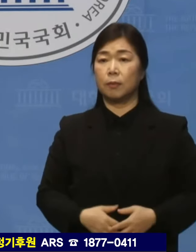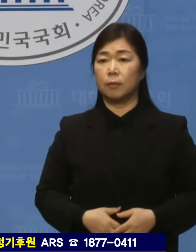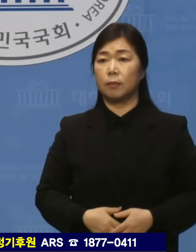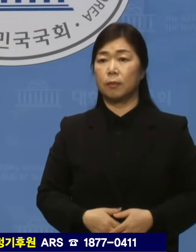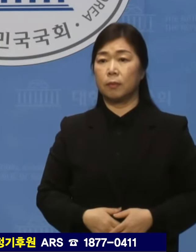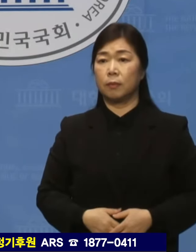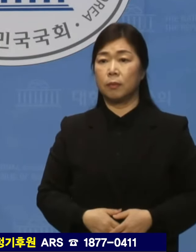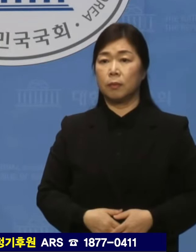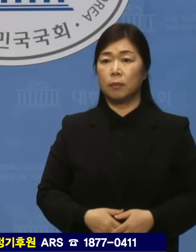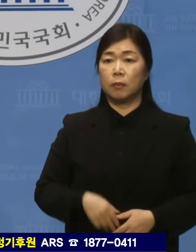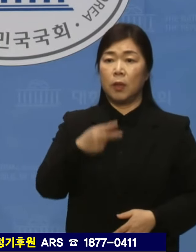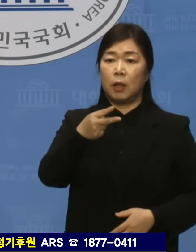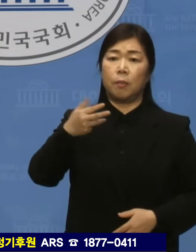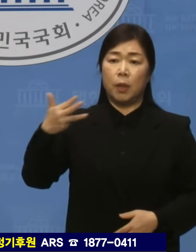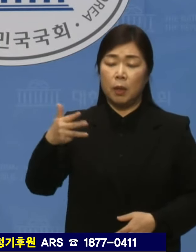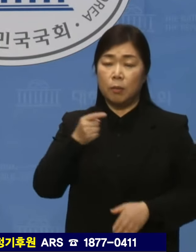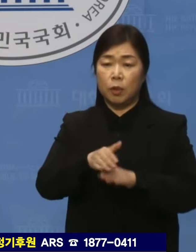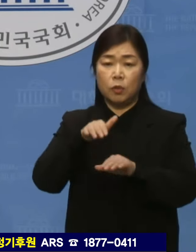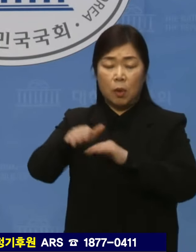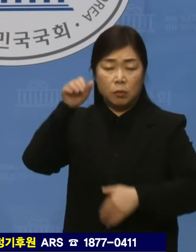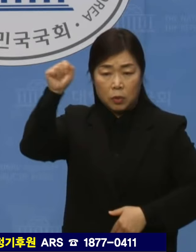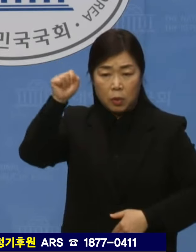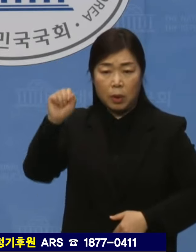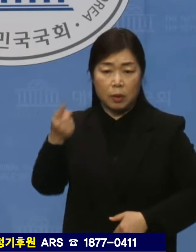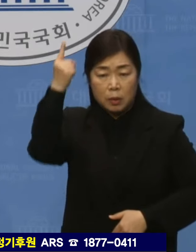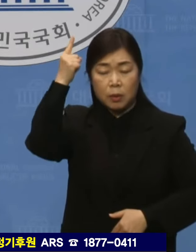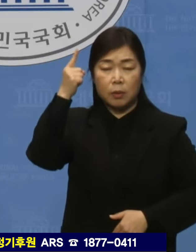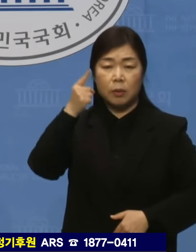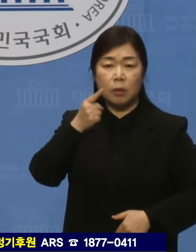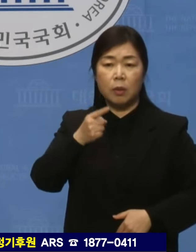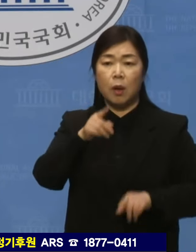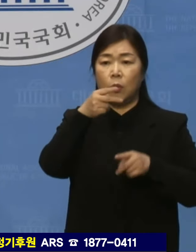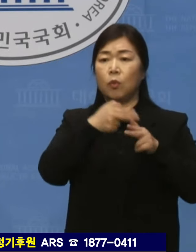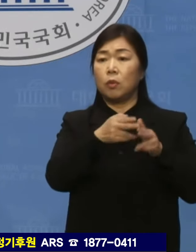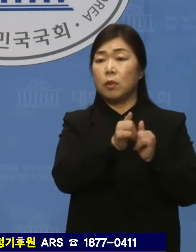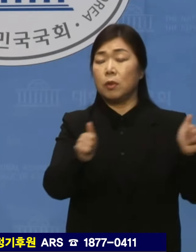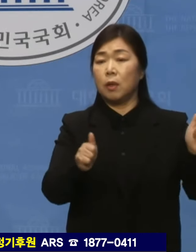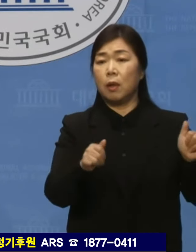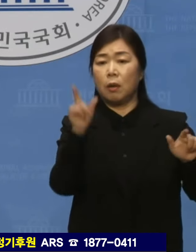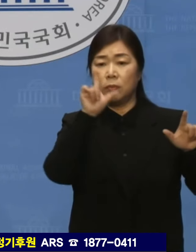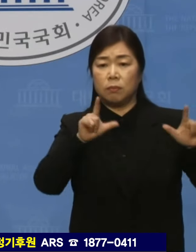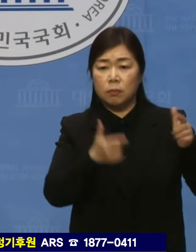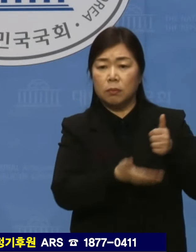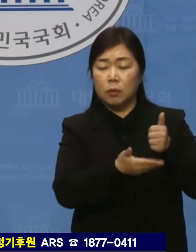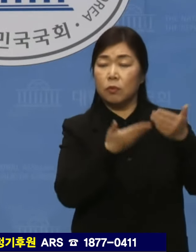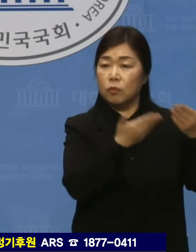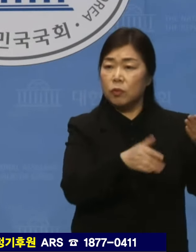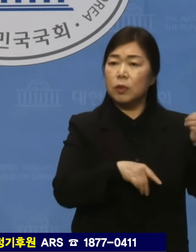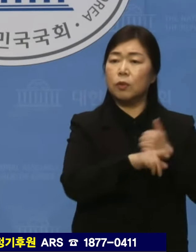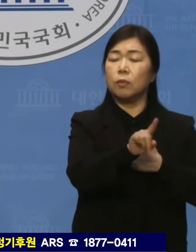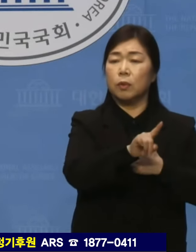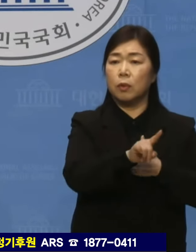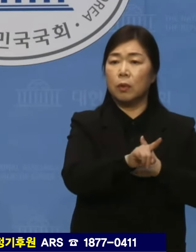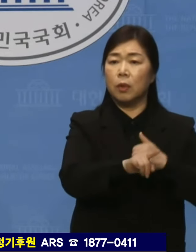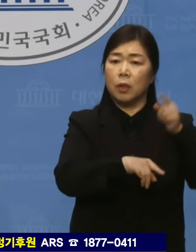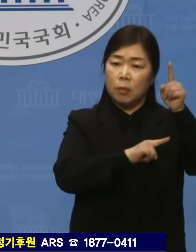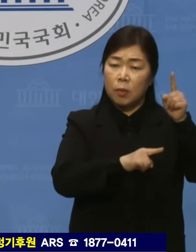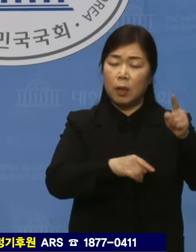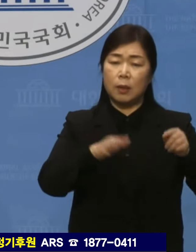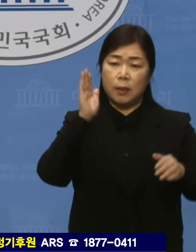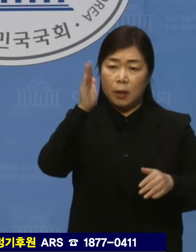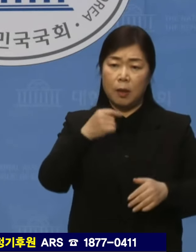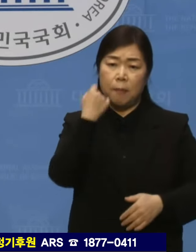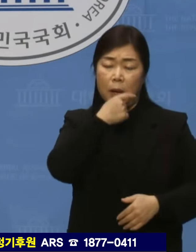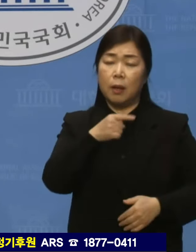228 민주운동을 불러온 독재자 미화에 급급한 정부 여당이 228 민주운동 정신을 입에 올리거나